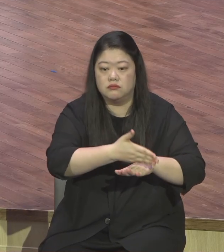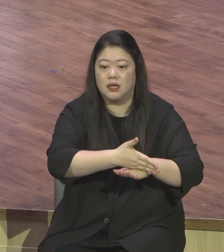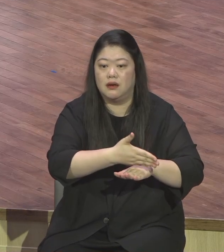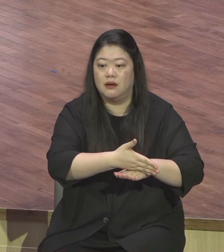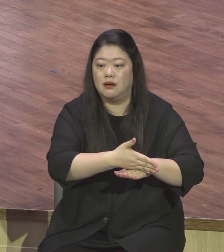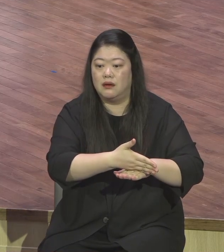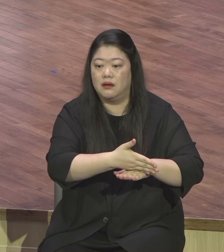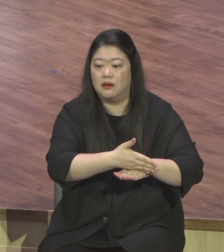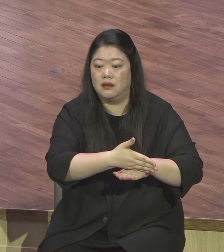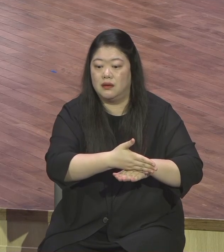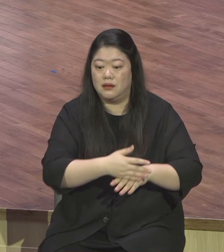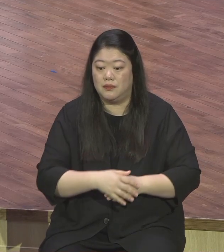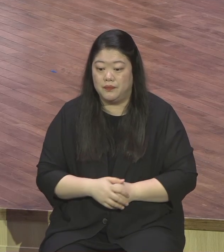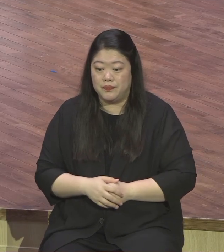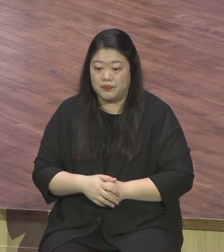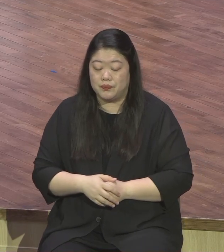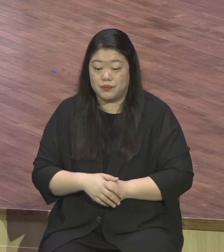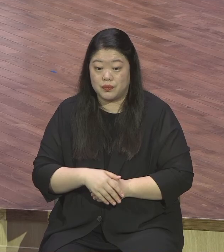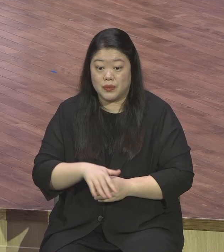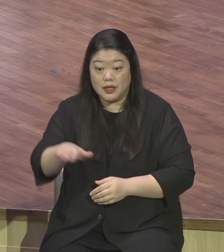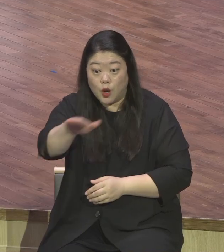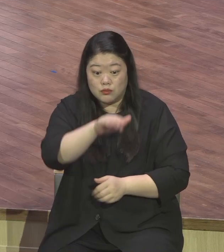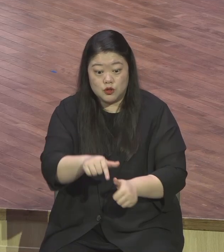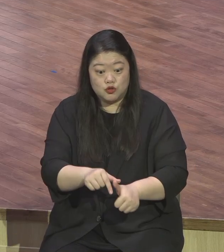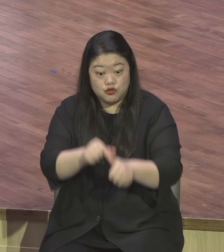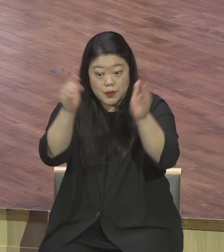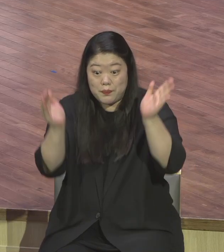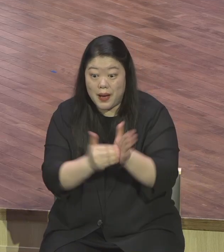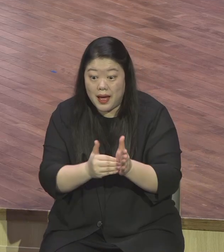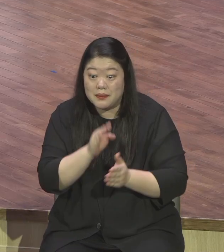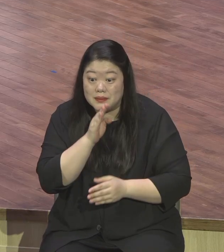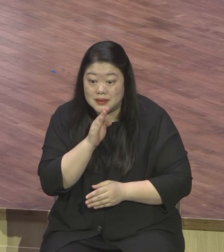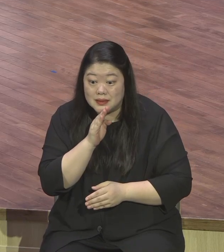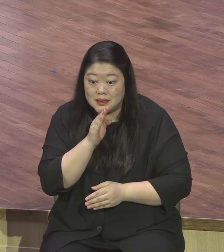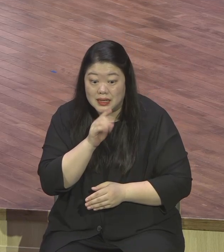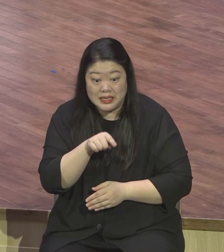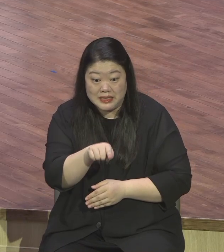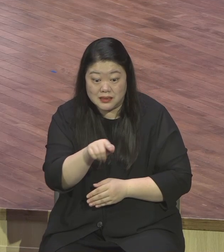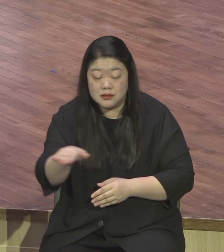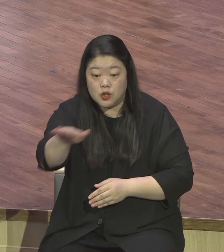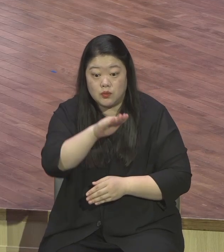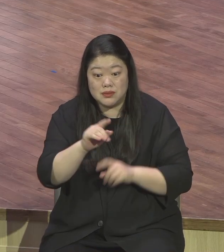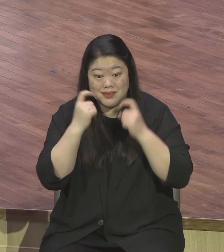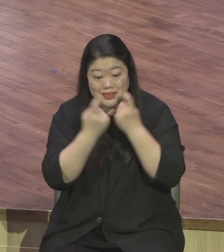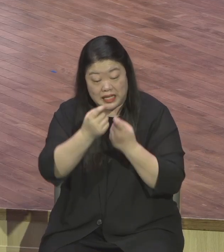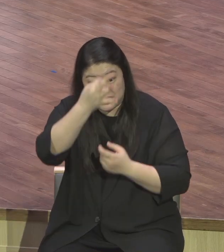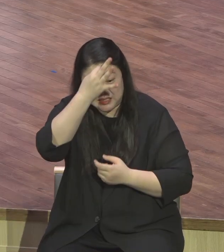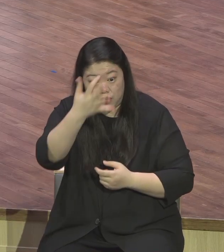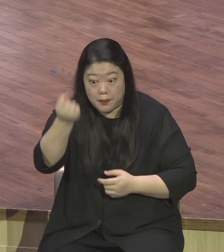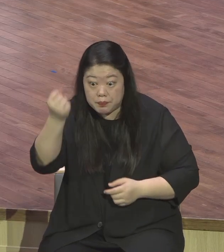그것은 우리의 힘과 능력이 아니라 하나님께서 찾아오신 정적인 은혜다